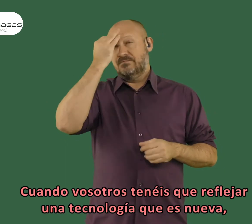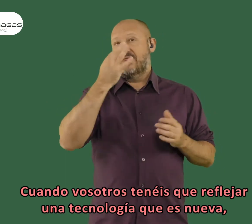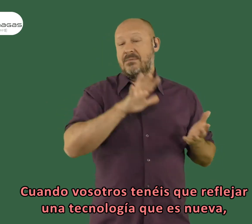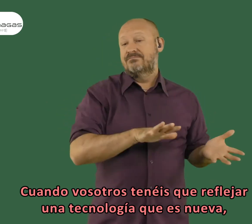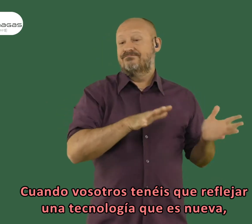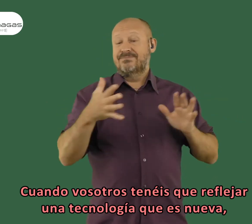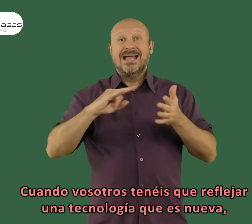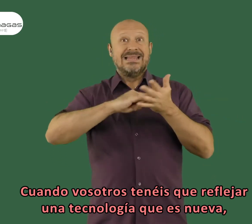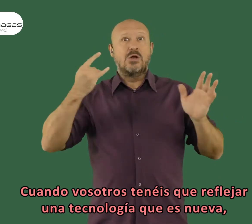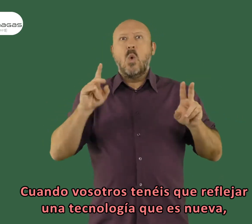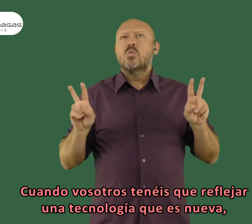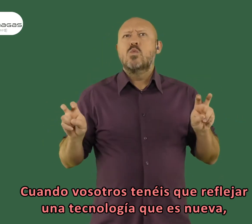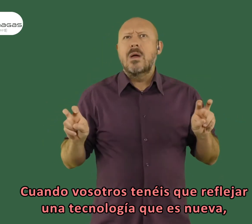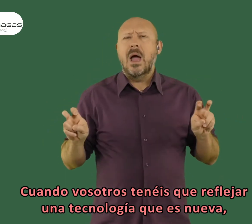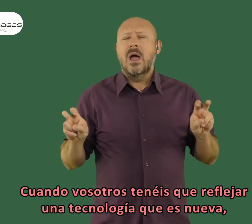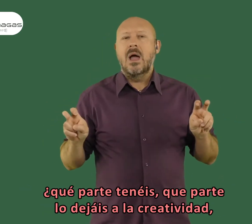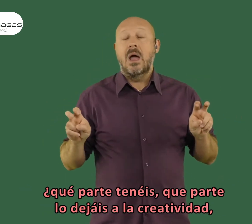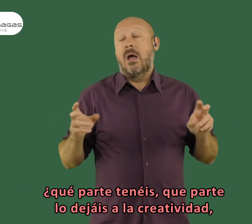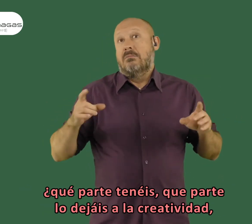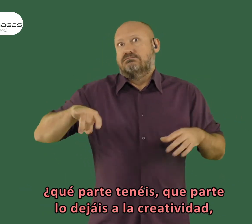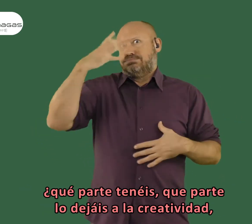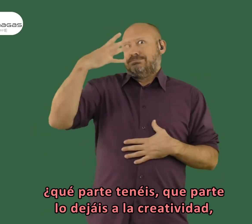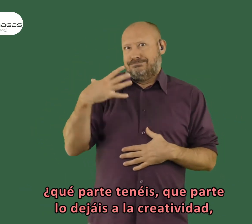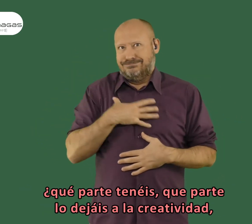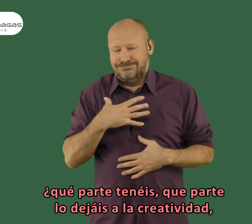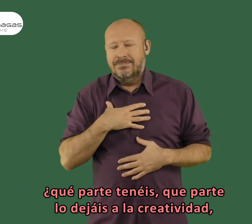Cuando vosotros tenéis que reflejar una tecnología que es nueva,